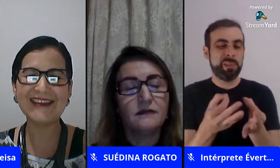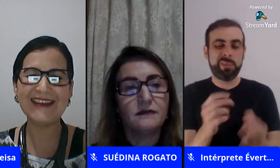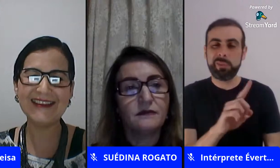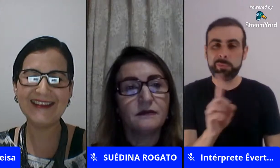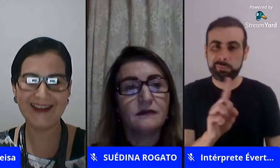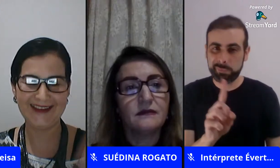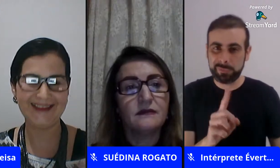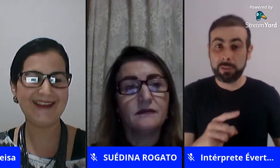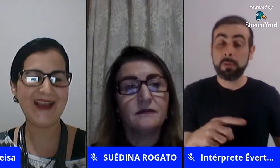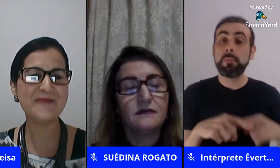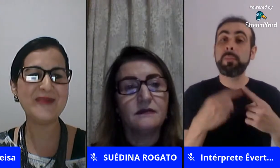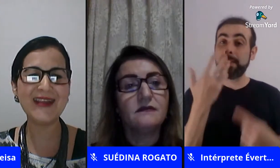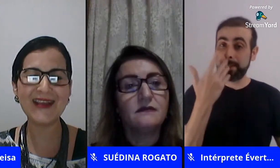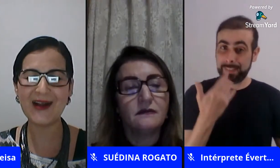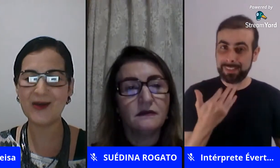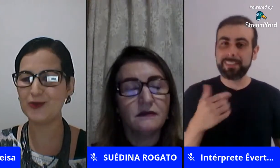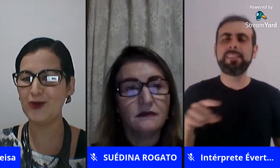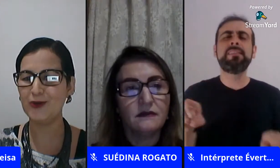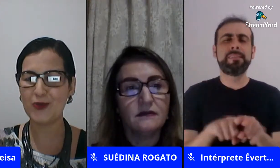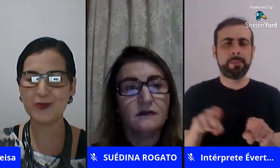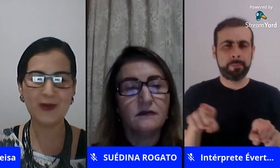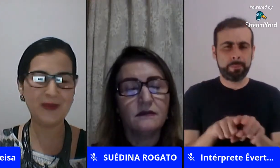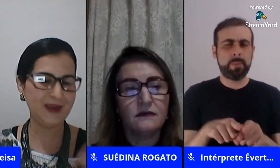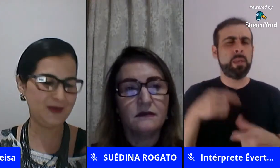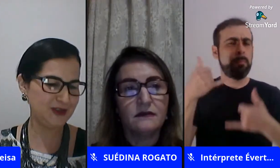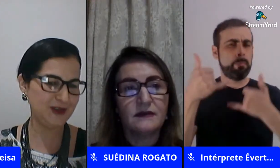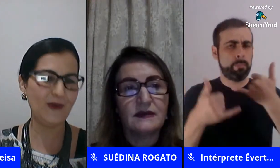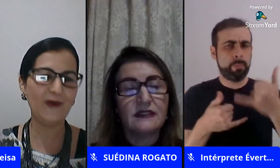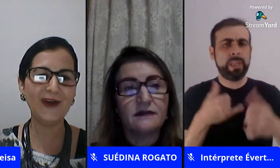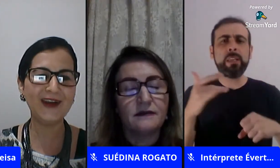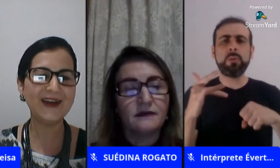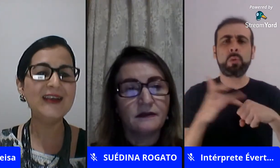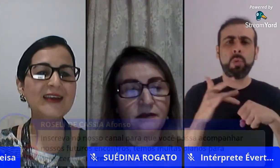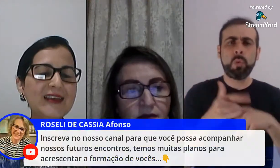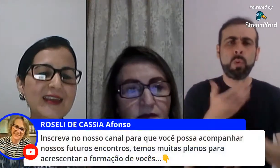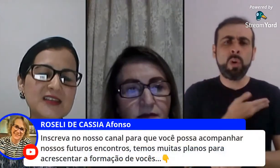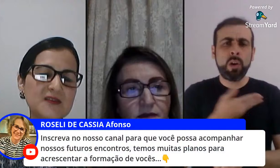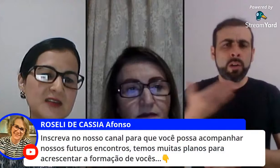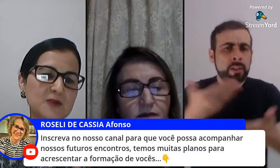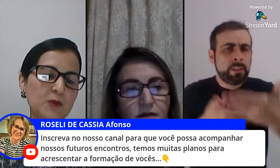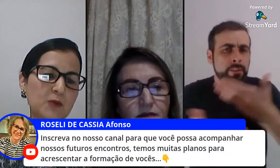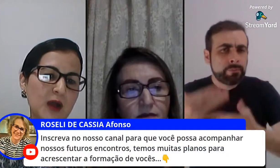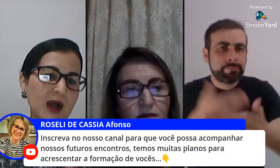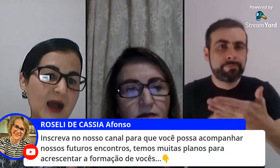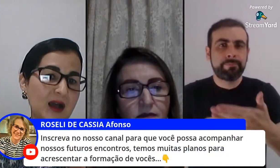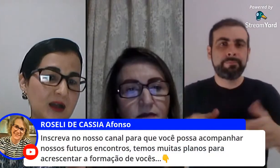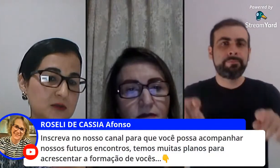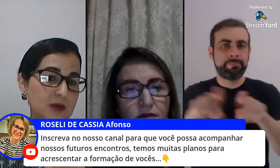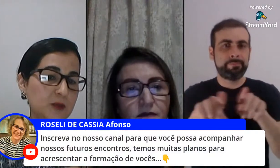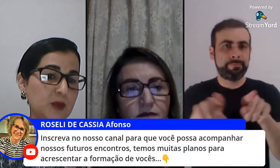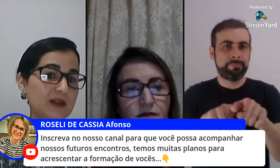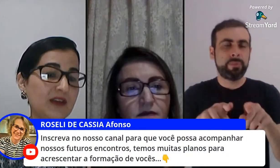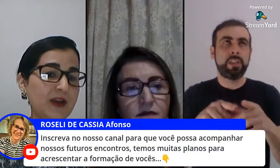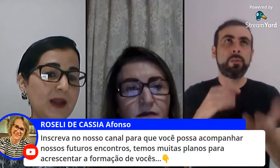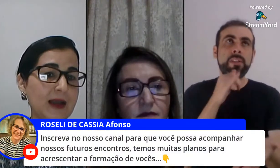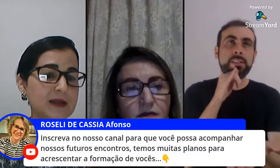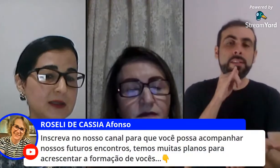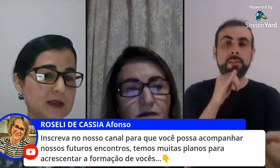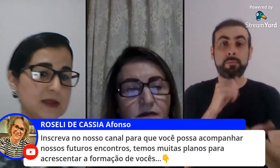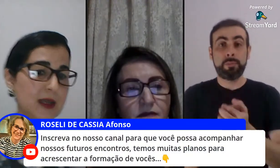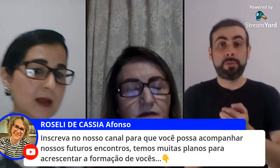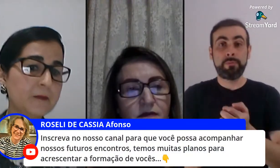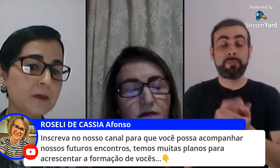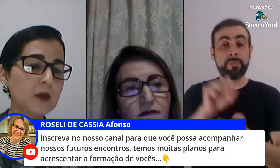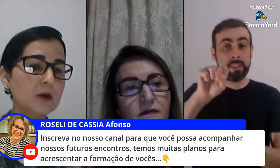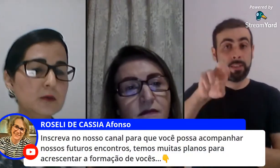transgridem né brincam tocam no corpo do amigo se olha e às vezes a Sueli poderia até falar